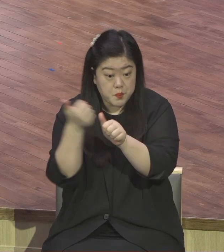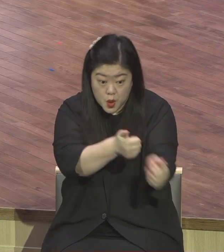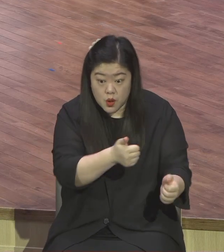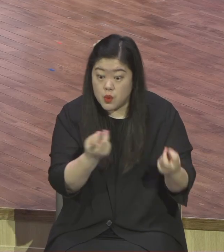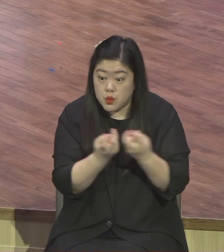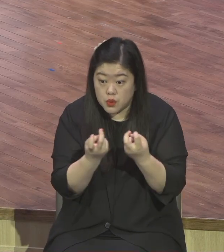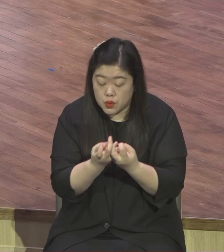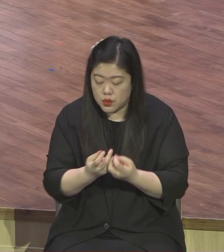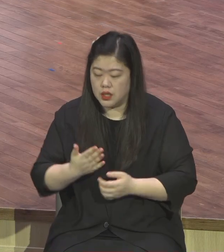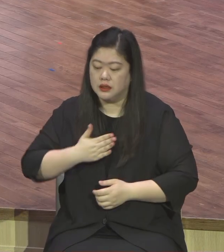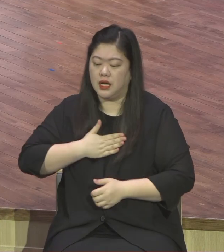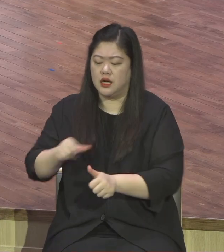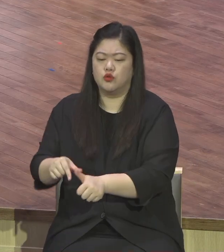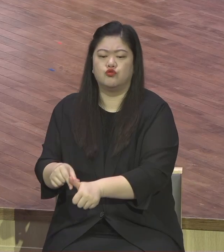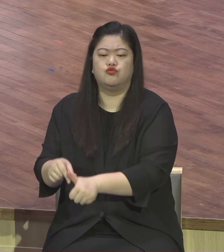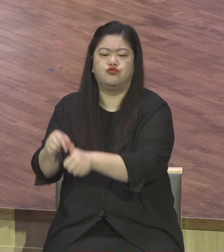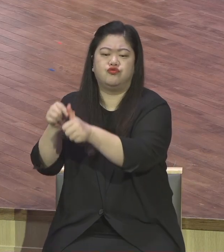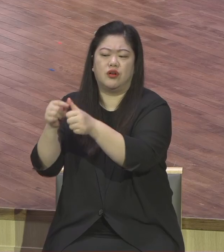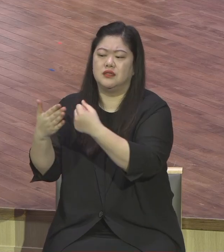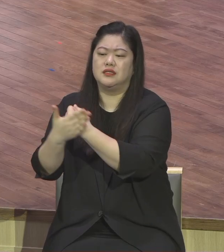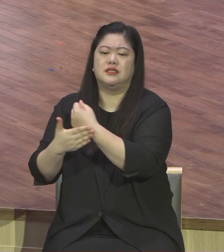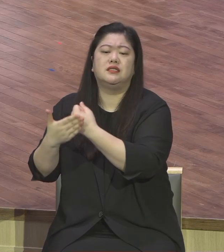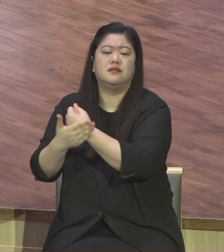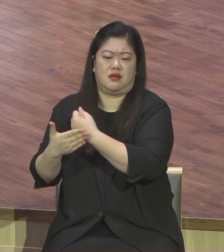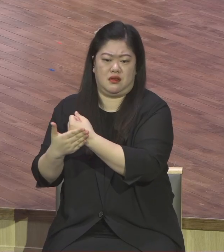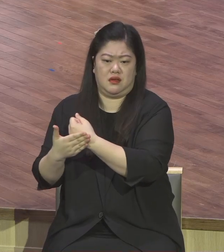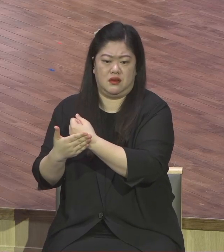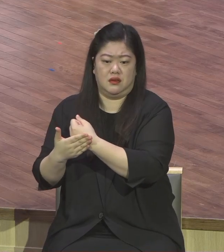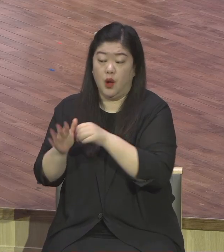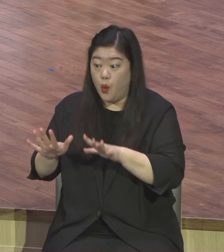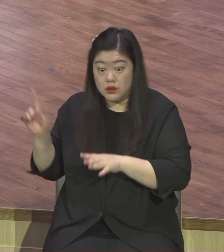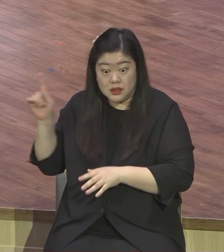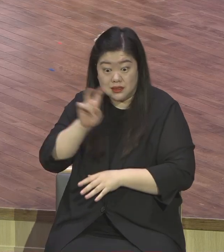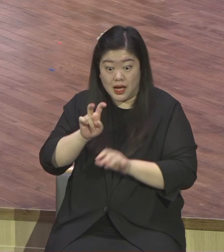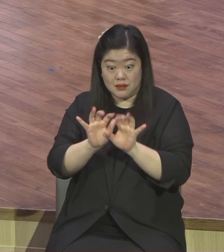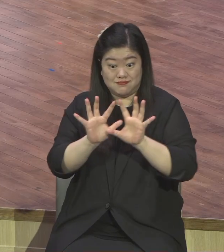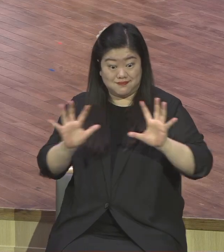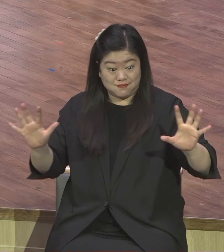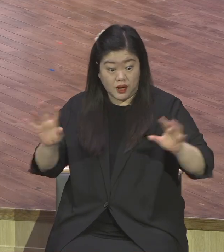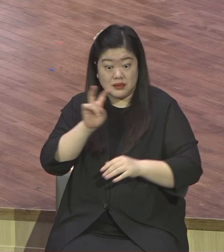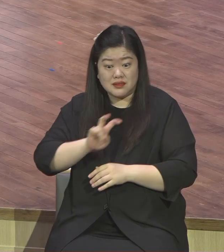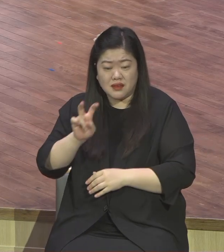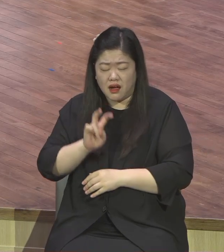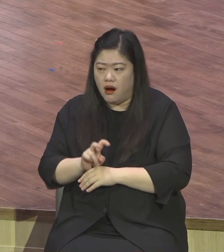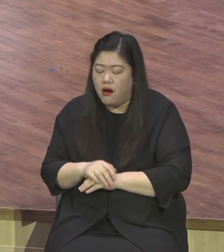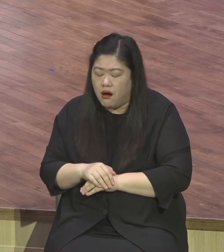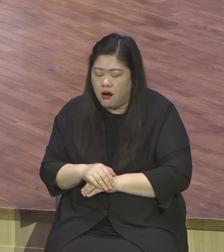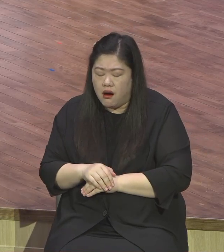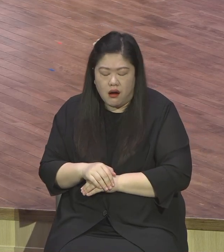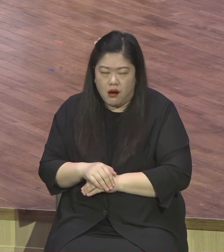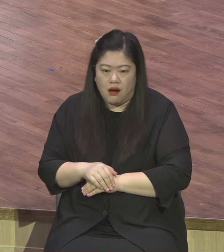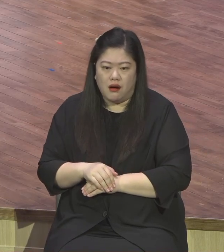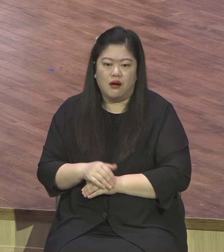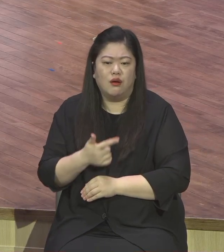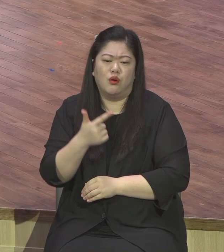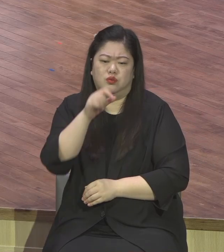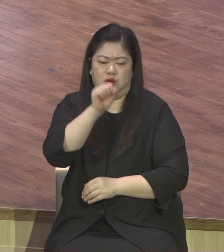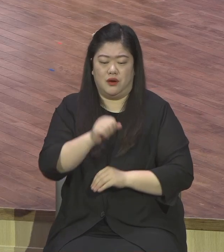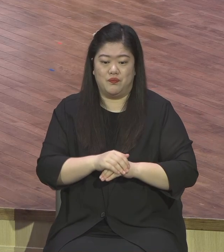은혜 오늘도 너무 찬양이 좋아요. 여러분 코로나19에 내가지고 우리가 이렇게 특송을 듣는데 우리 교회